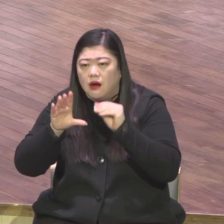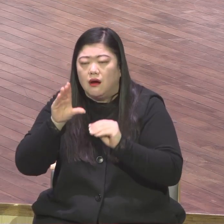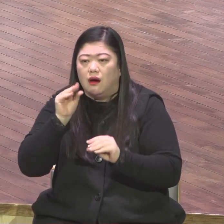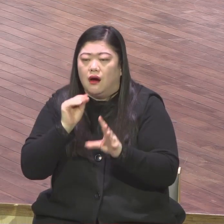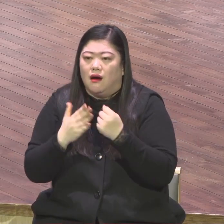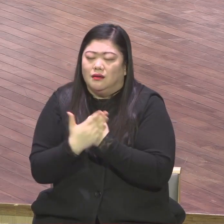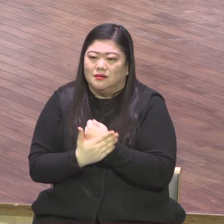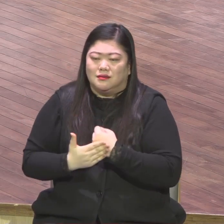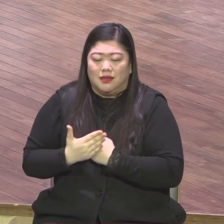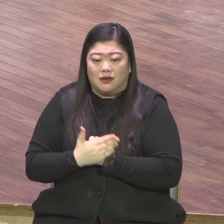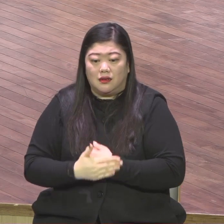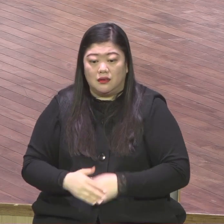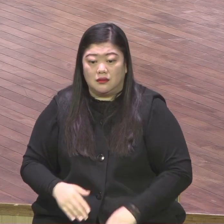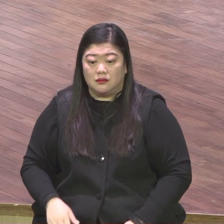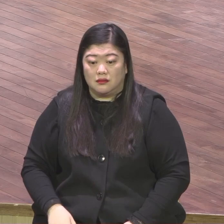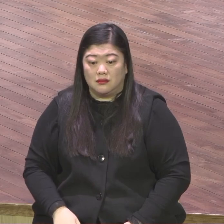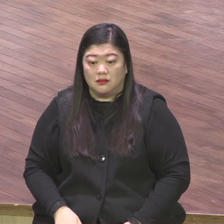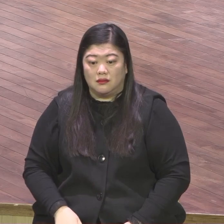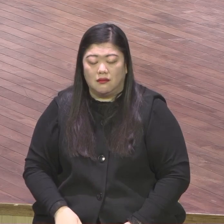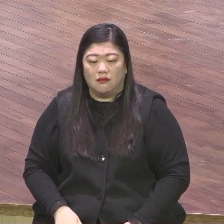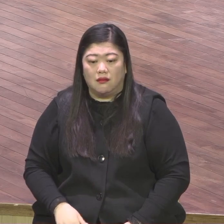세례받았다고 직본받았다고 아니에요